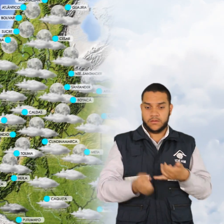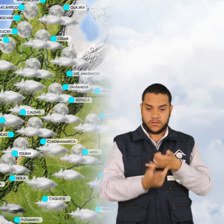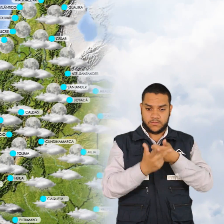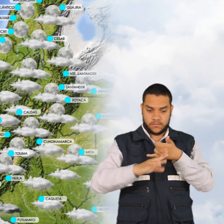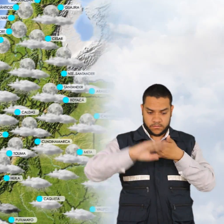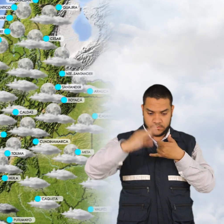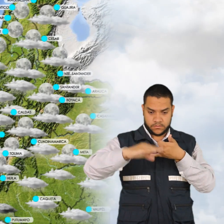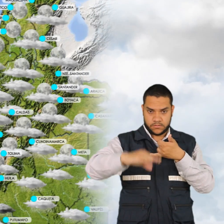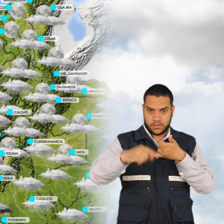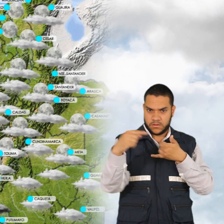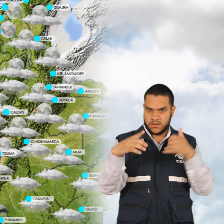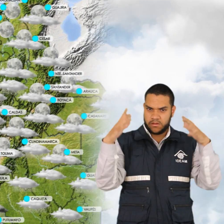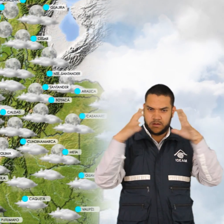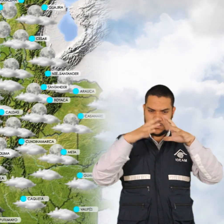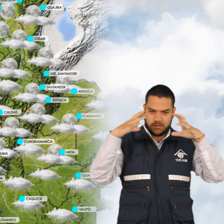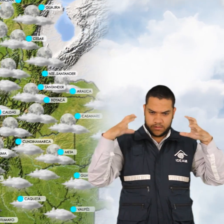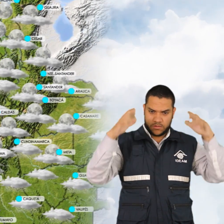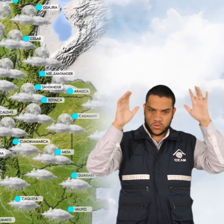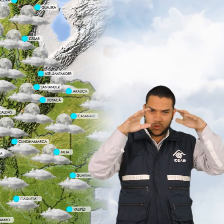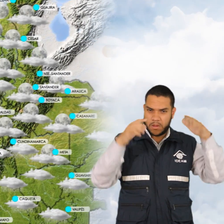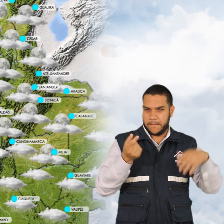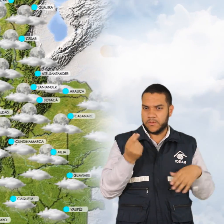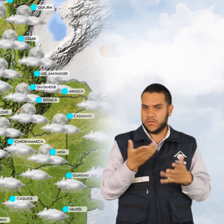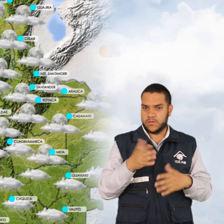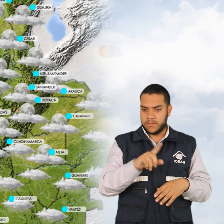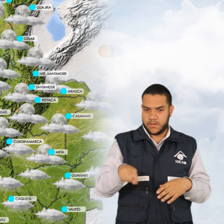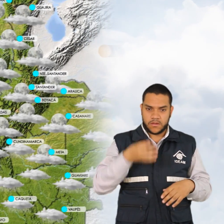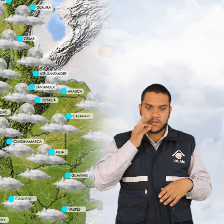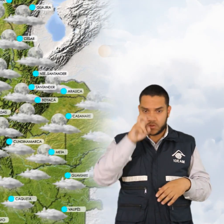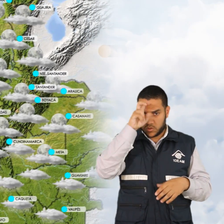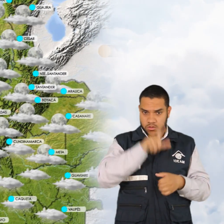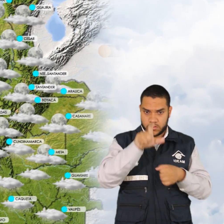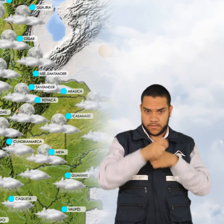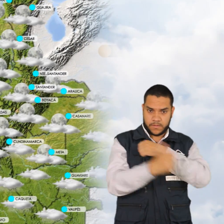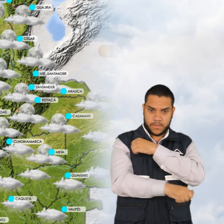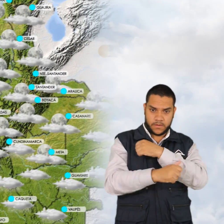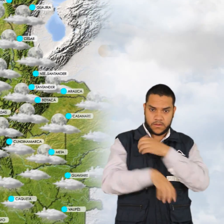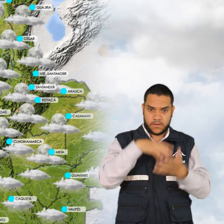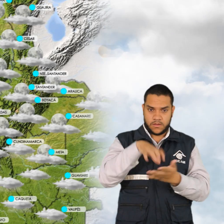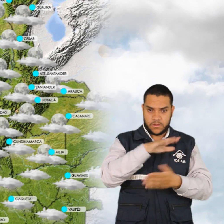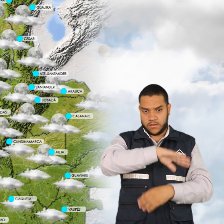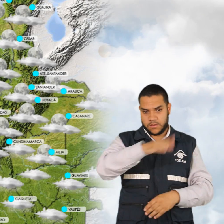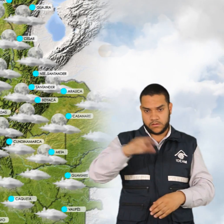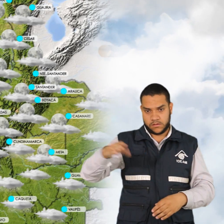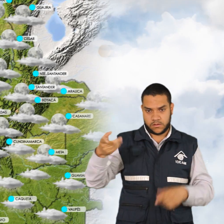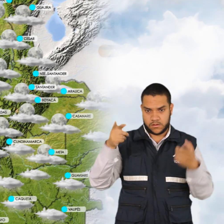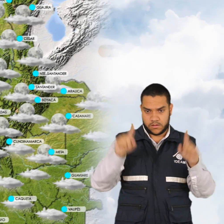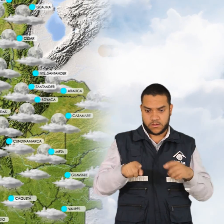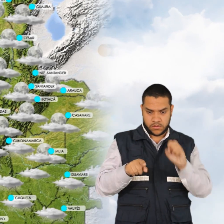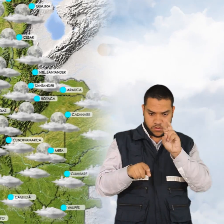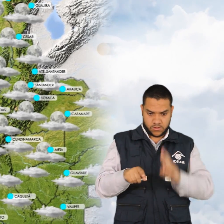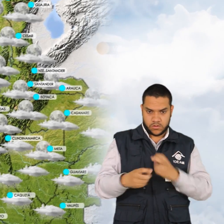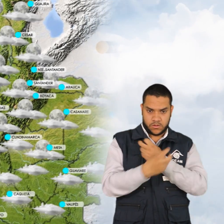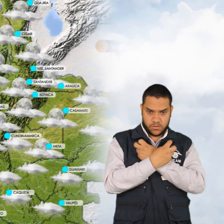mayor nubosidad y lluvias ligeras hacia el eje cafetero, norte de Cundinamarca, Boyacá, Santander y Antioquia y sectores del sur del Huila